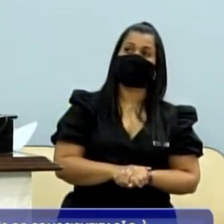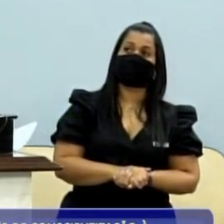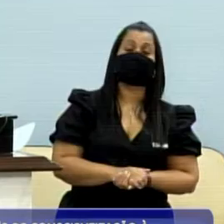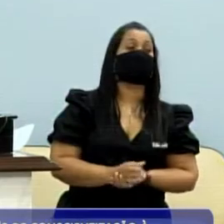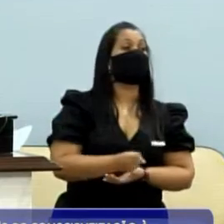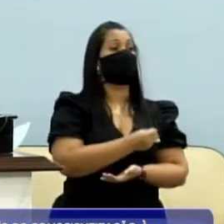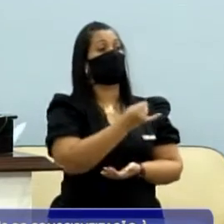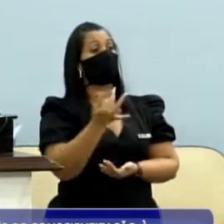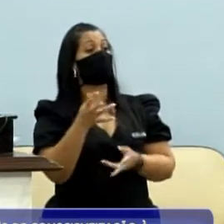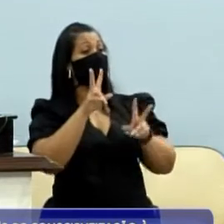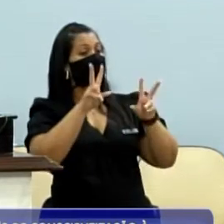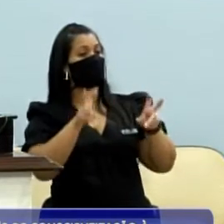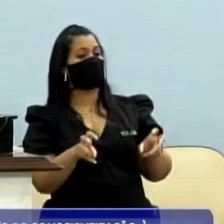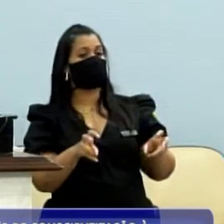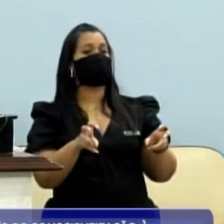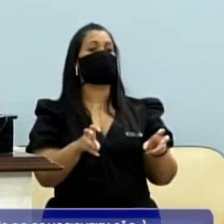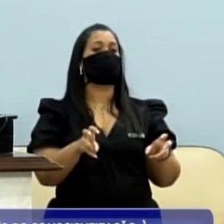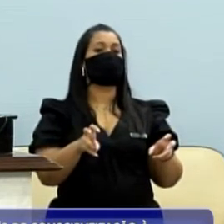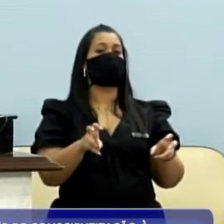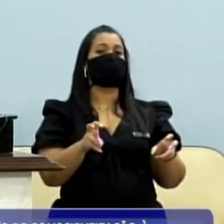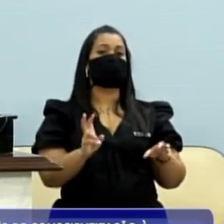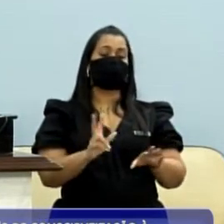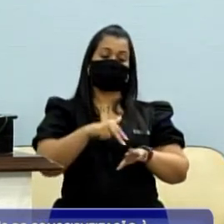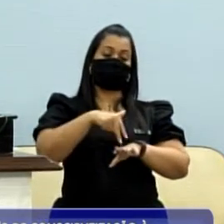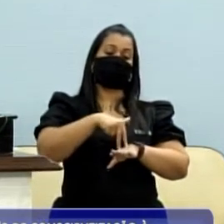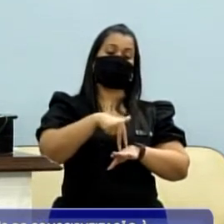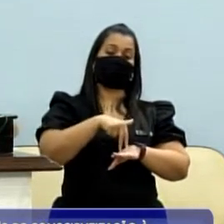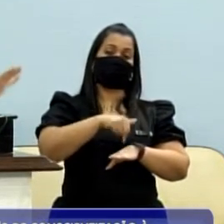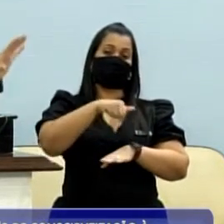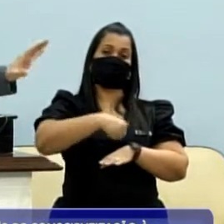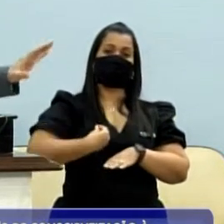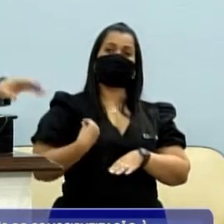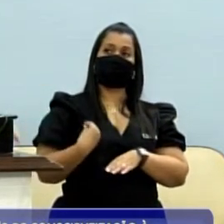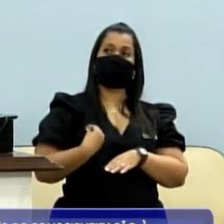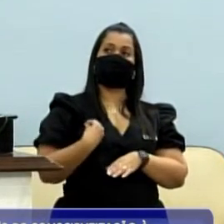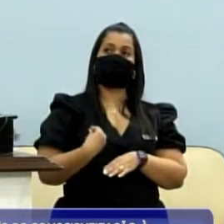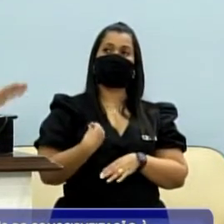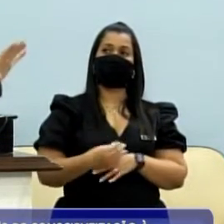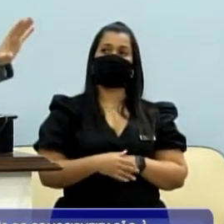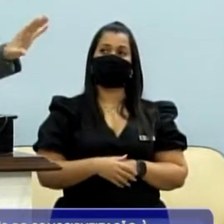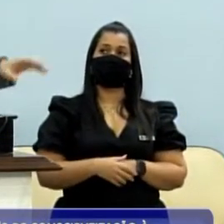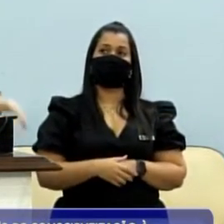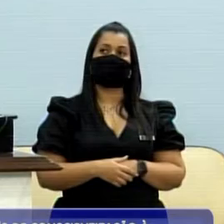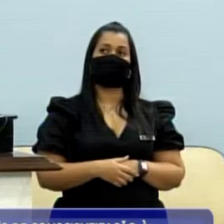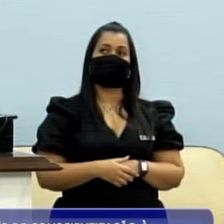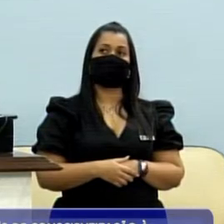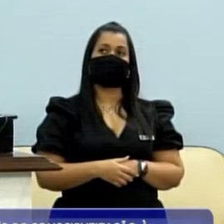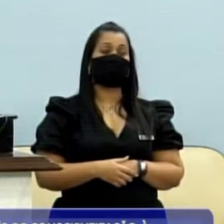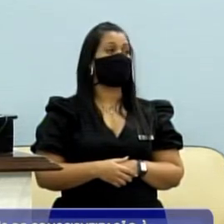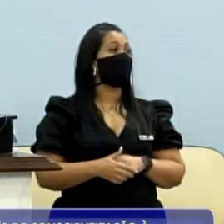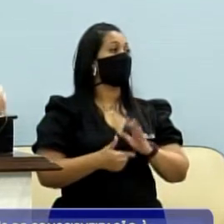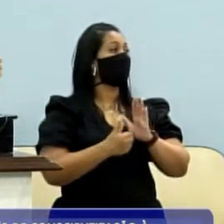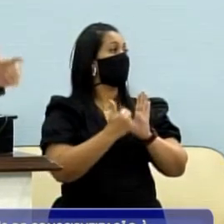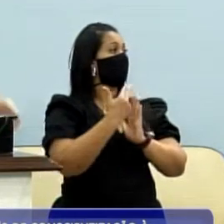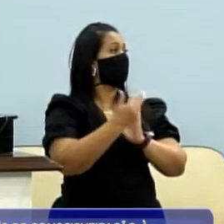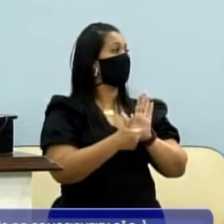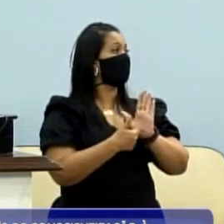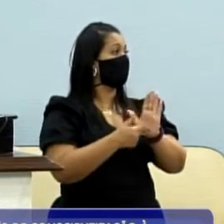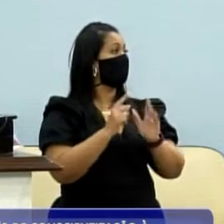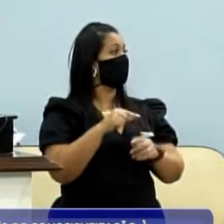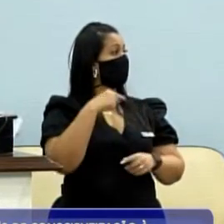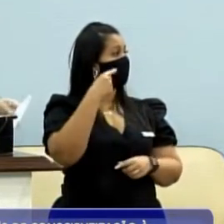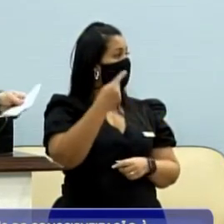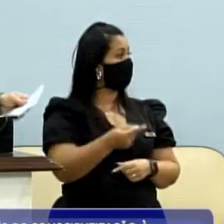Alguns assuntos me trazem a esta tribuna. Veja que a mesa está mostrando umas imagens, essas imagens eu vou usar depois,